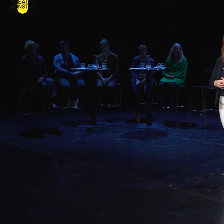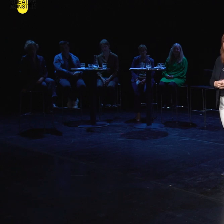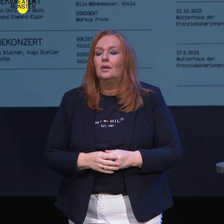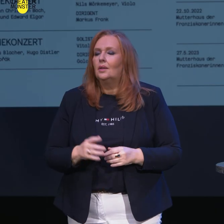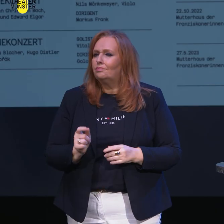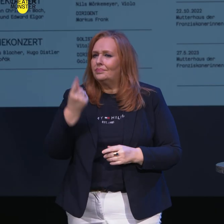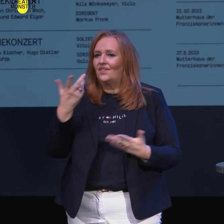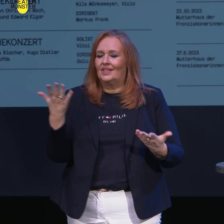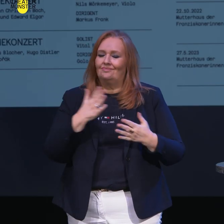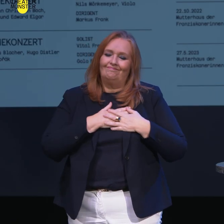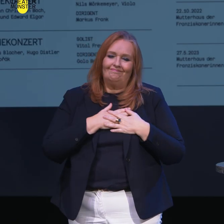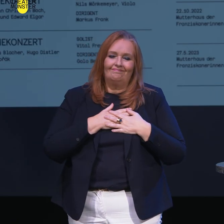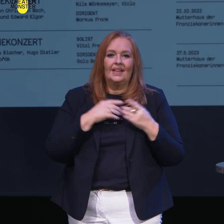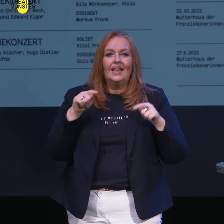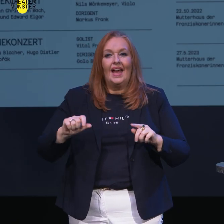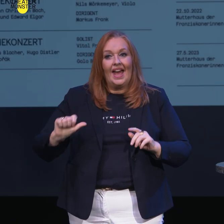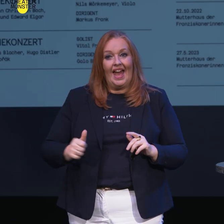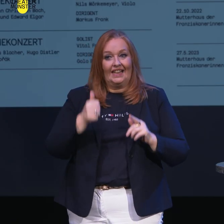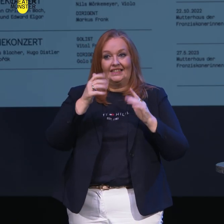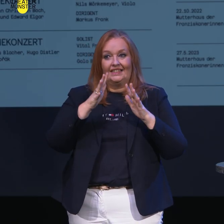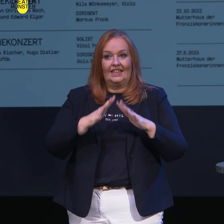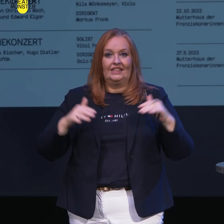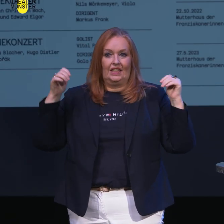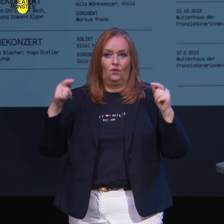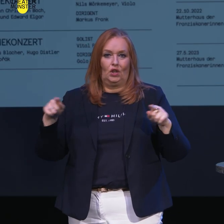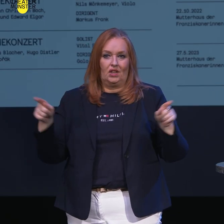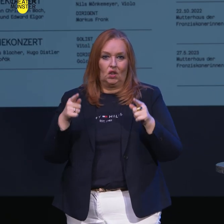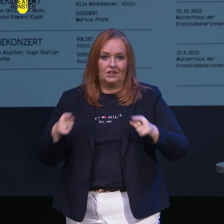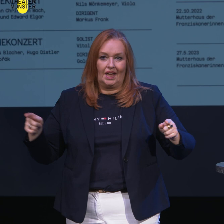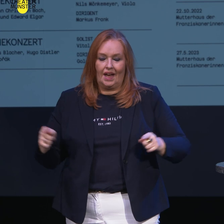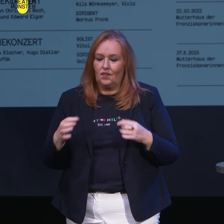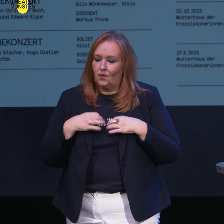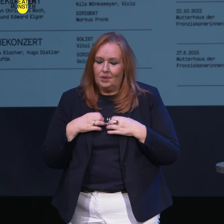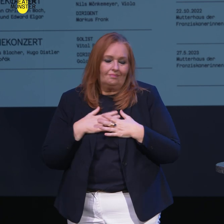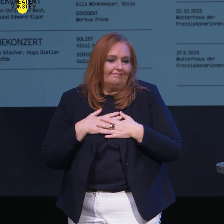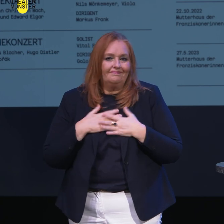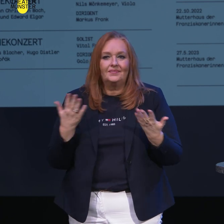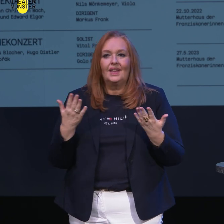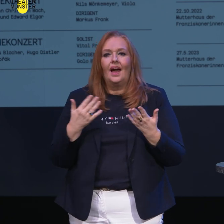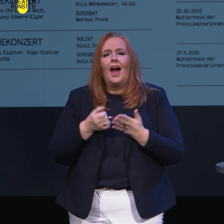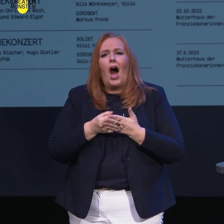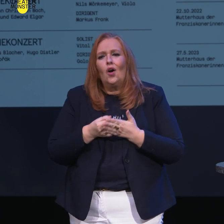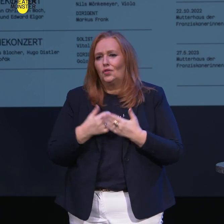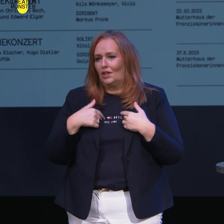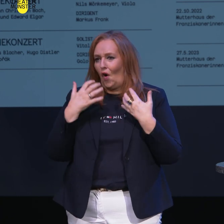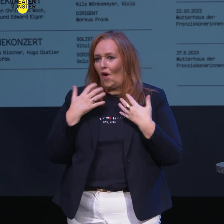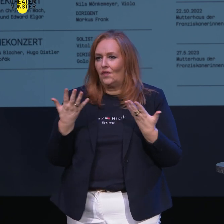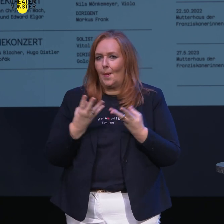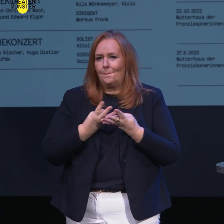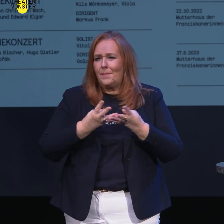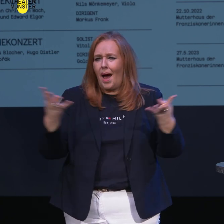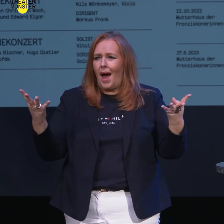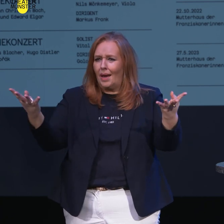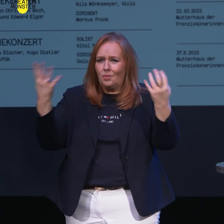Ganz besonders am Herzen liegt mir das erste Sinfoniekonzert, von dem ich ausdrücklich hoffe, dass es ein breites